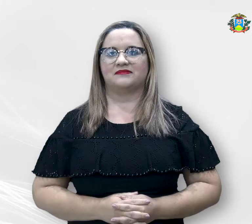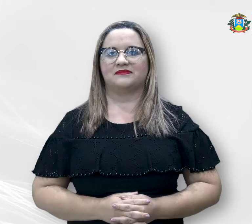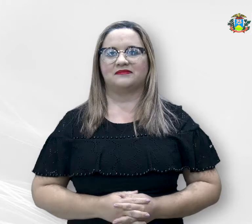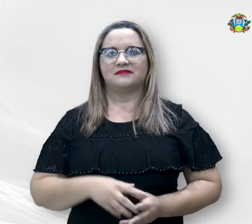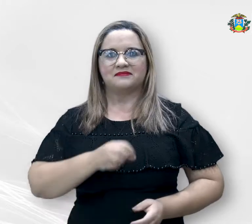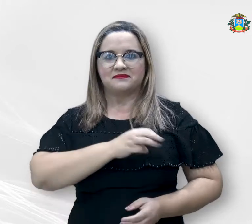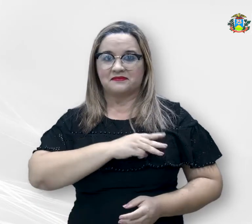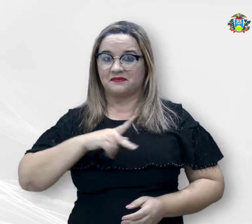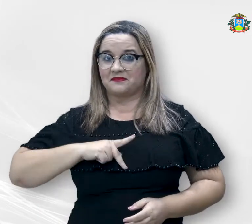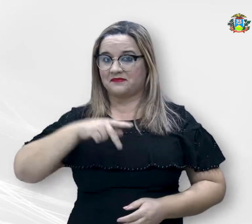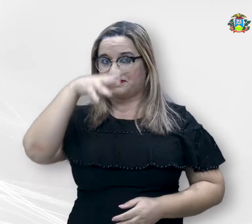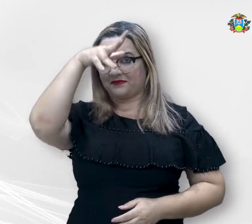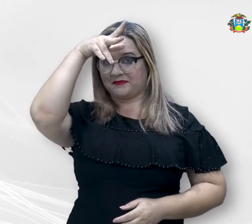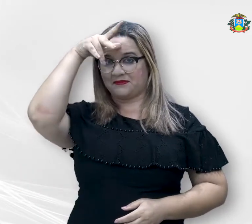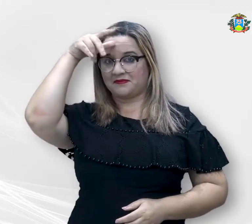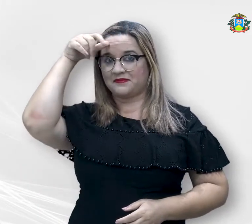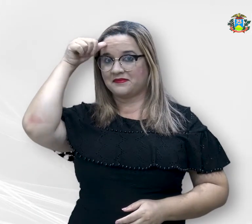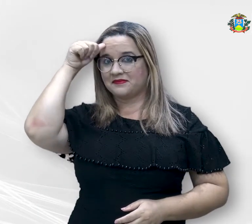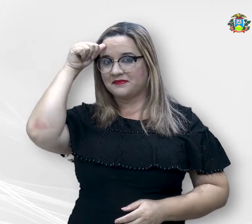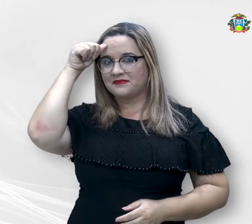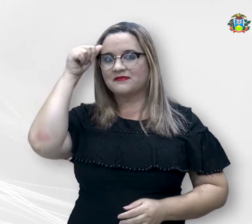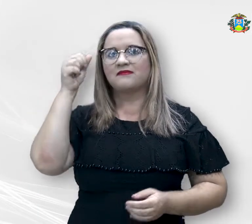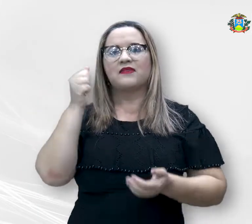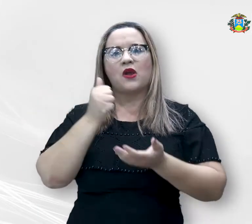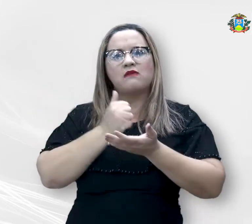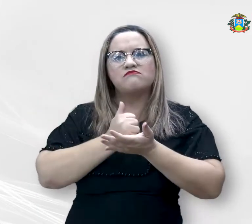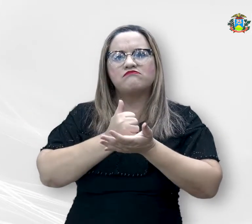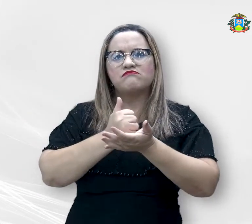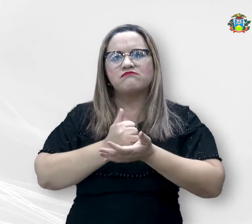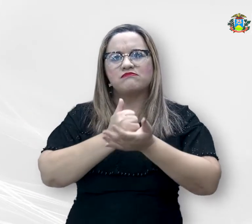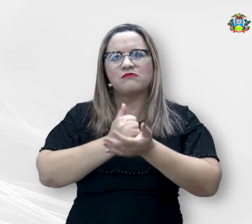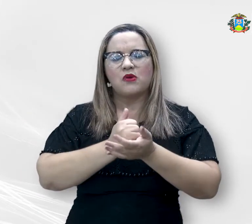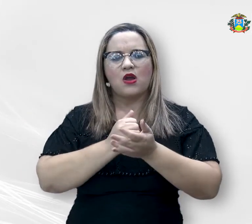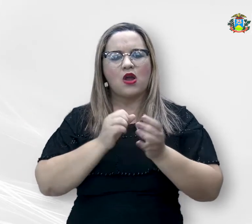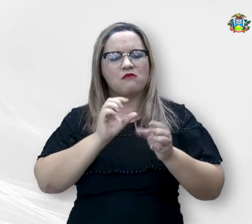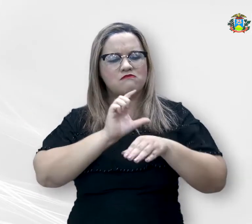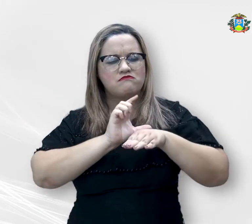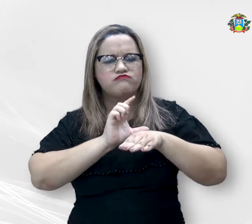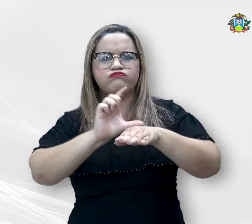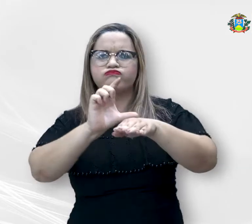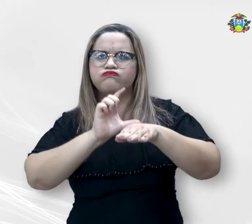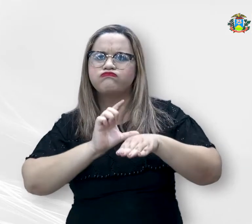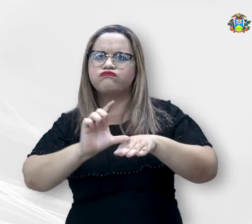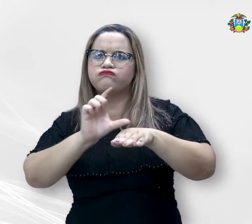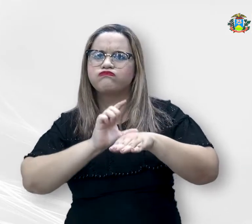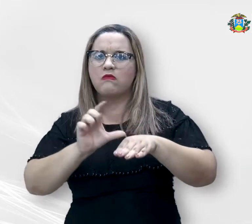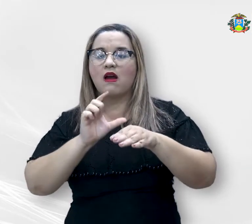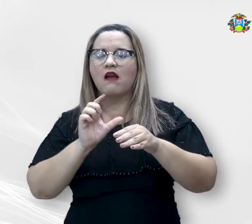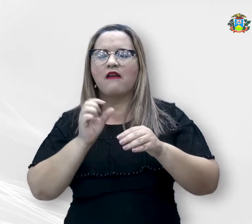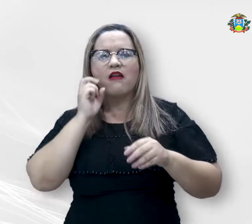Ministério Público de Mato Grosso acompanha cumprimento de TAC e vê melhorias no saneamento.